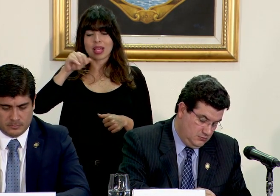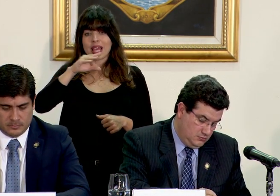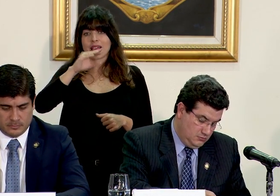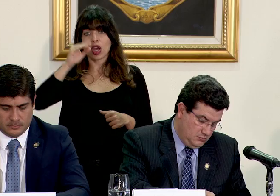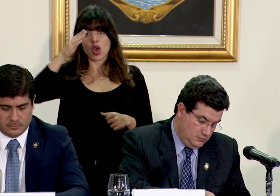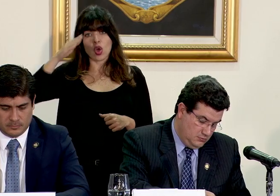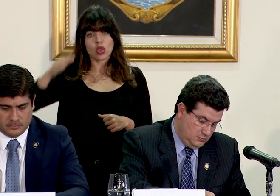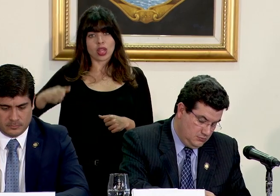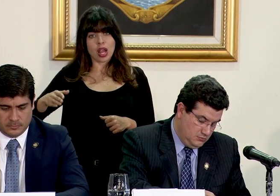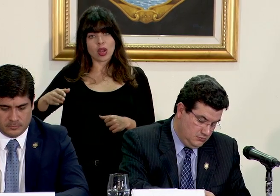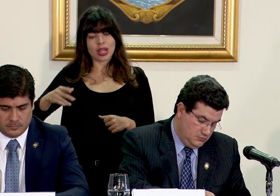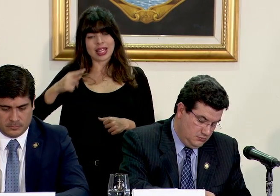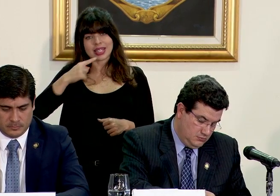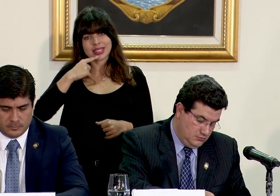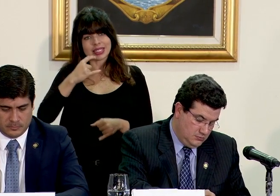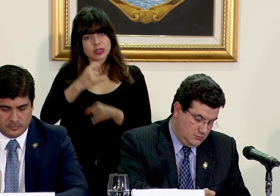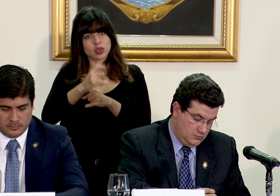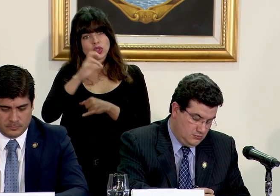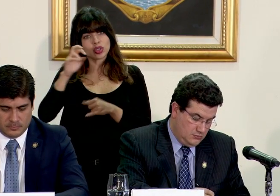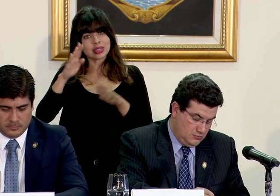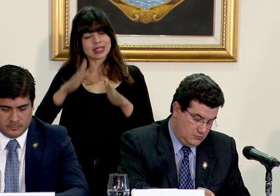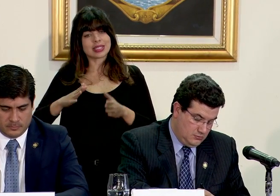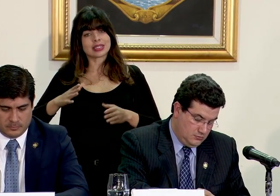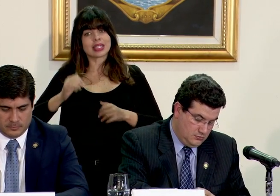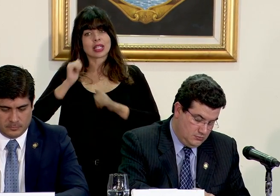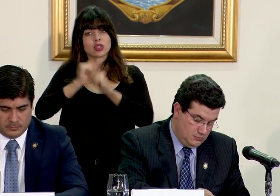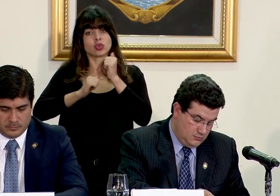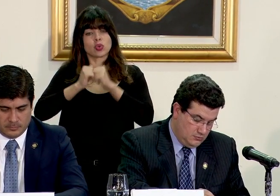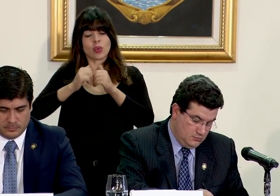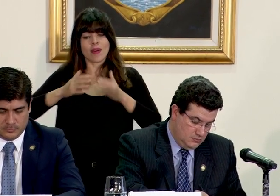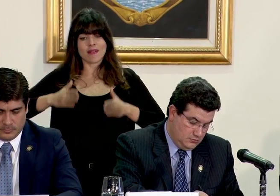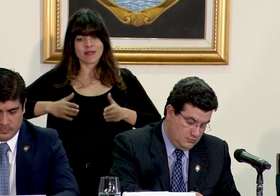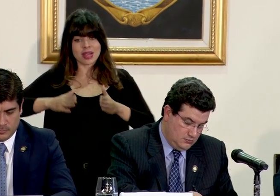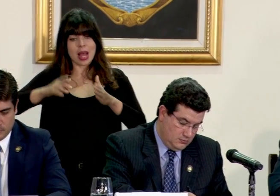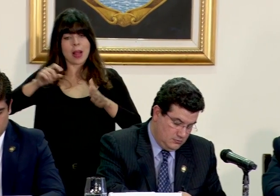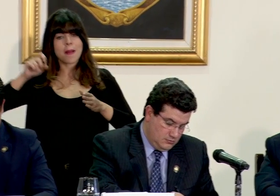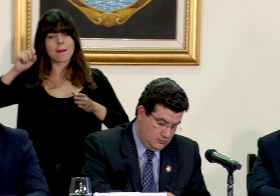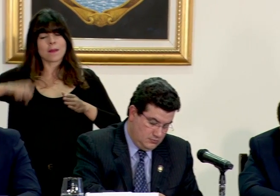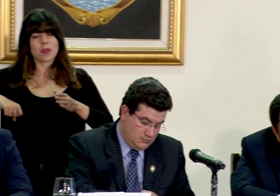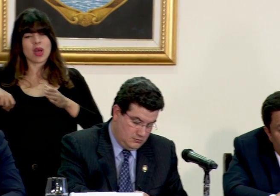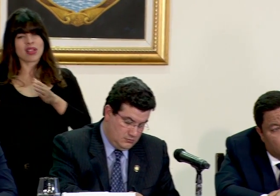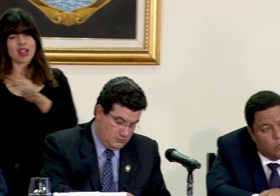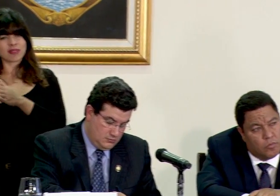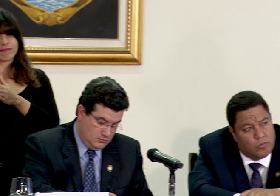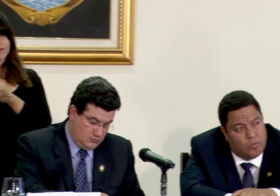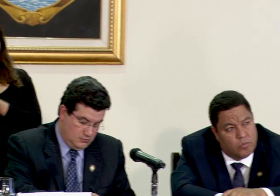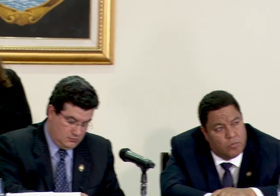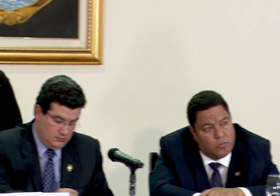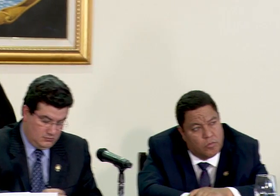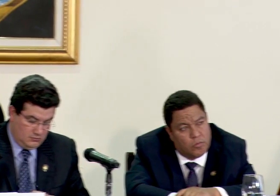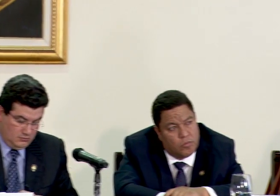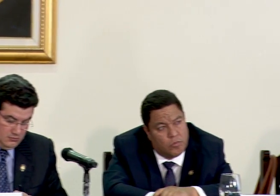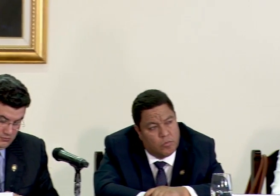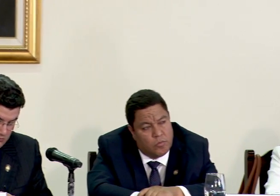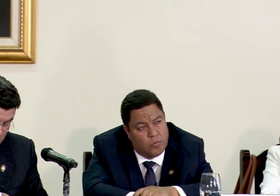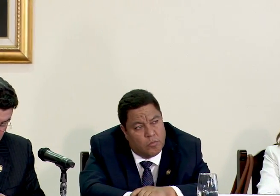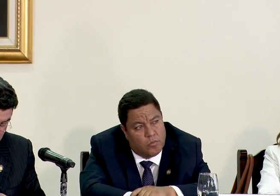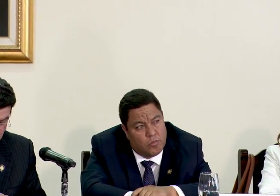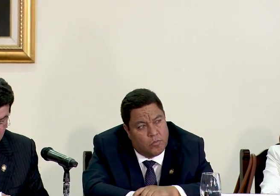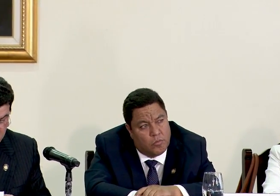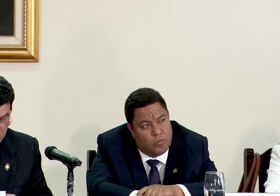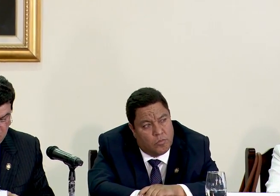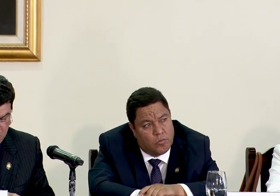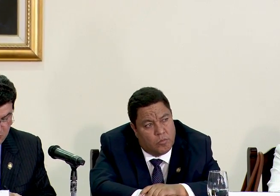contraloría dijeron que el instituto costalicense de infraestructura vial podría venir a entorpecer un poco las gestiones que le serían de su